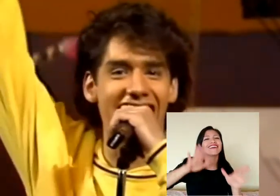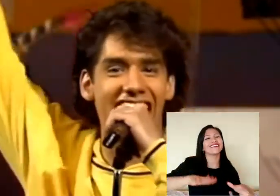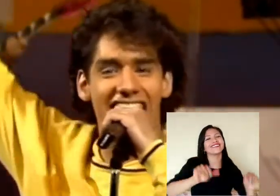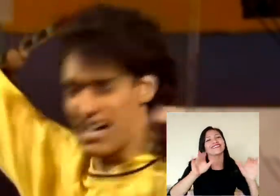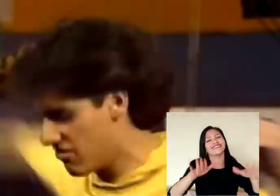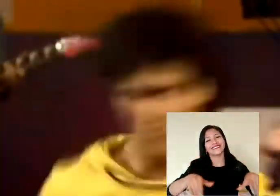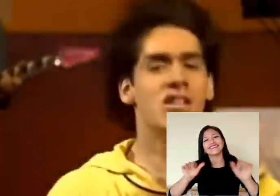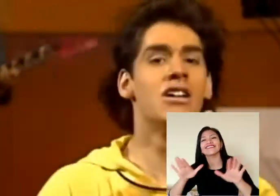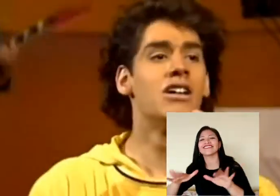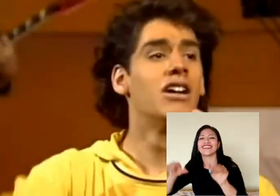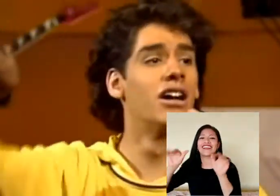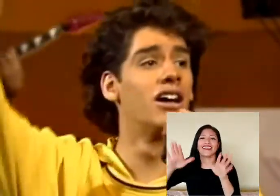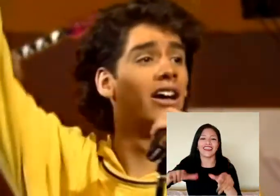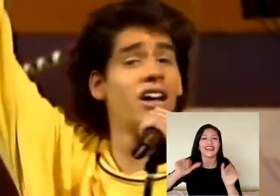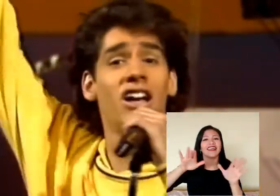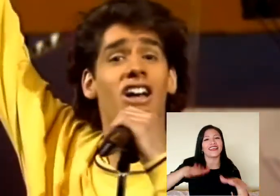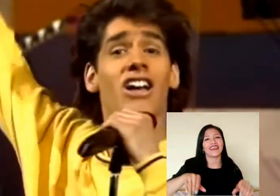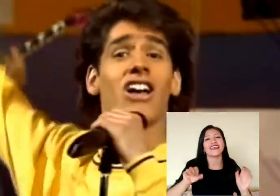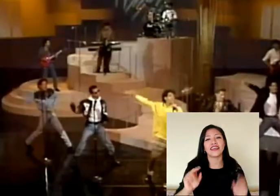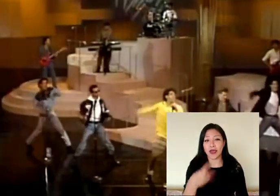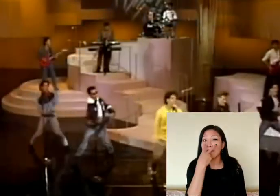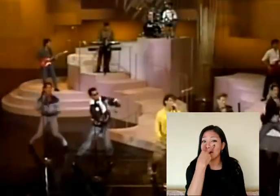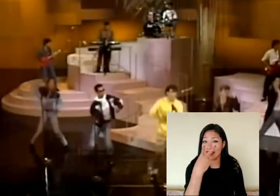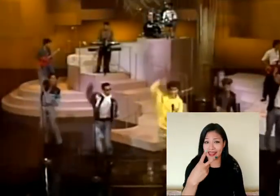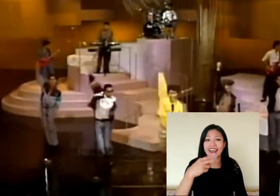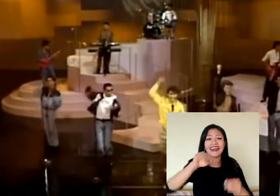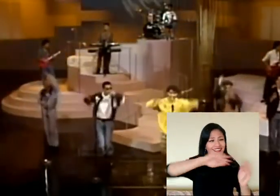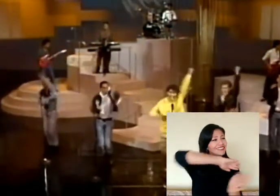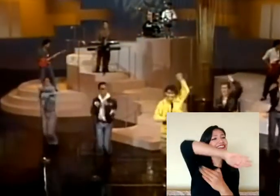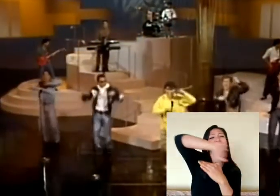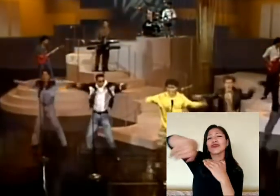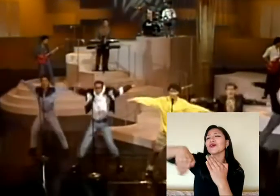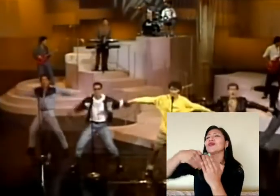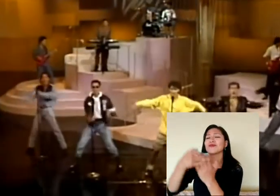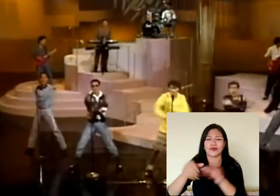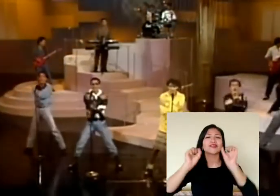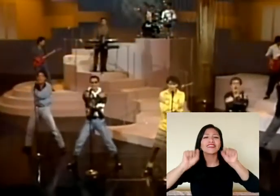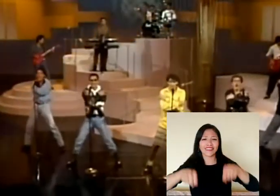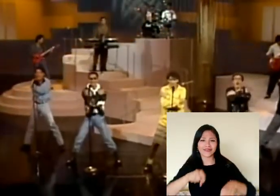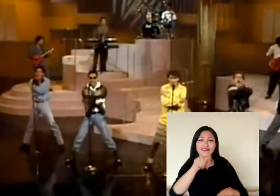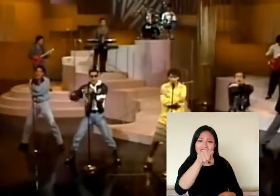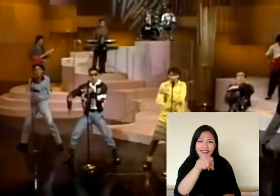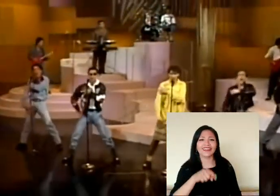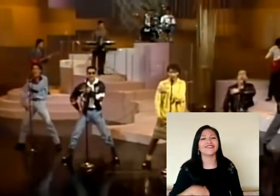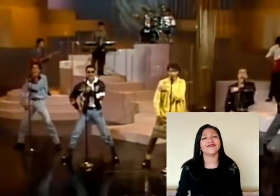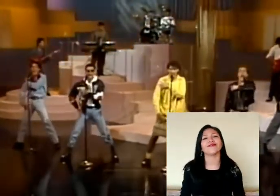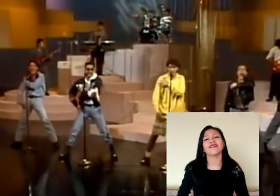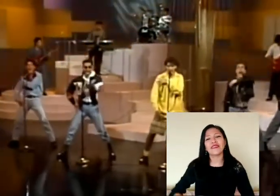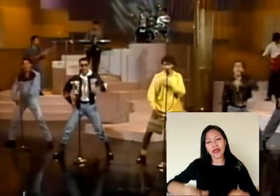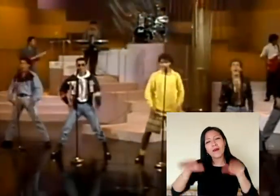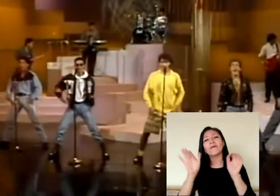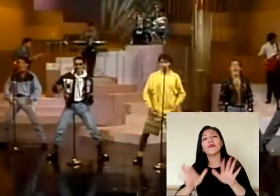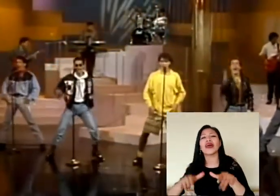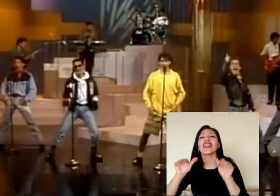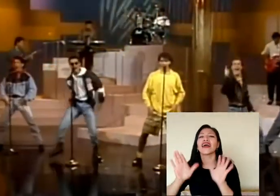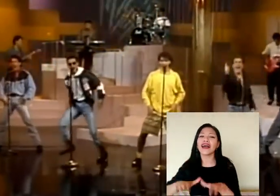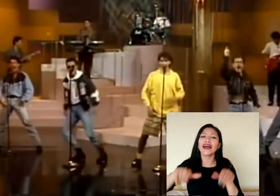vuela, vuela, verás que todo es posible. Vuela,